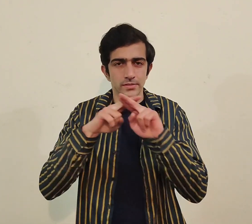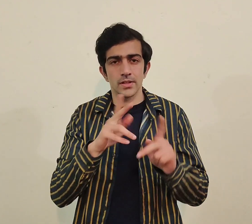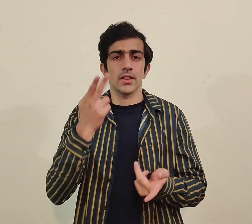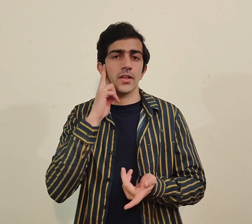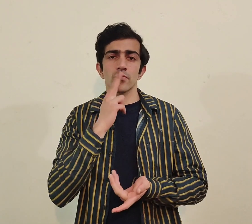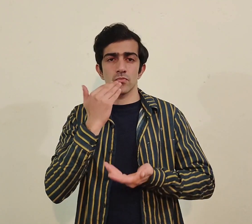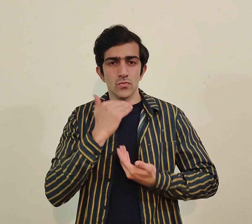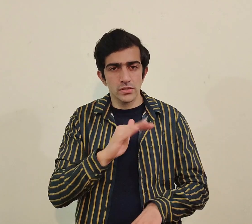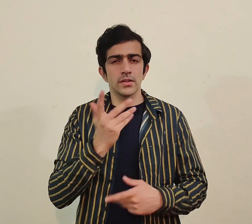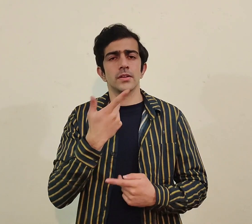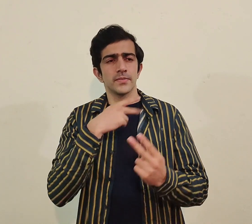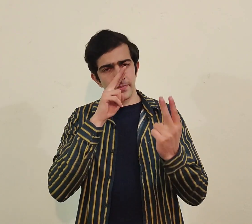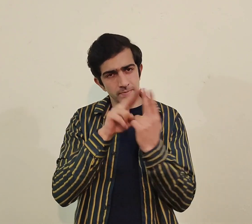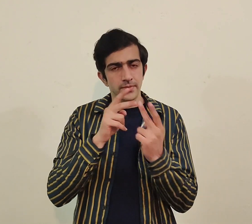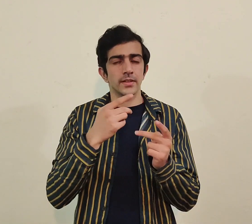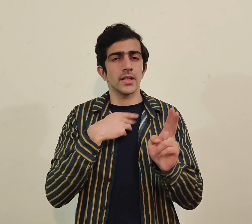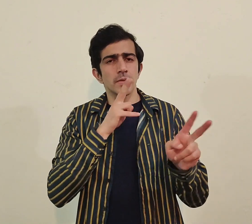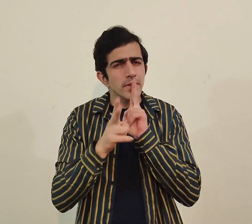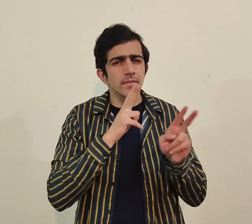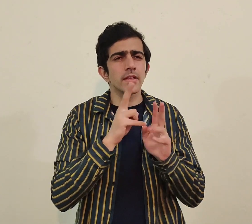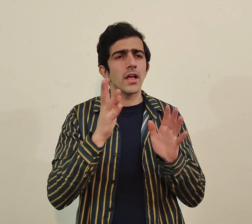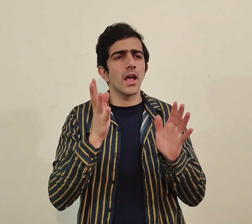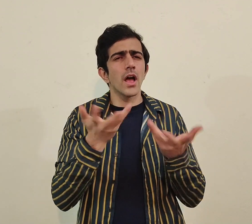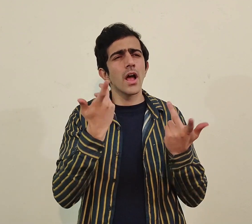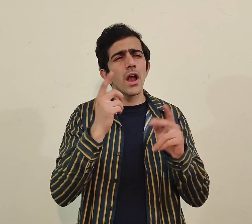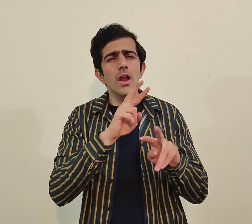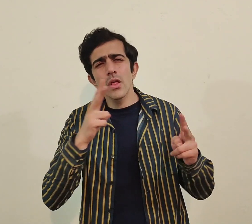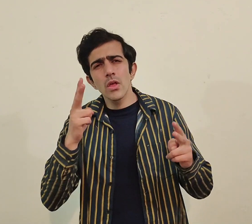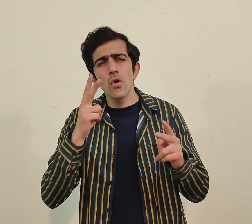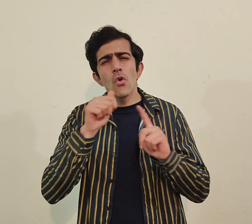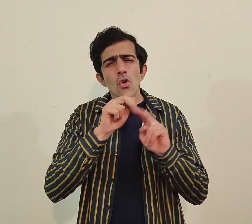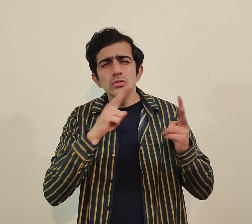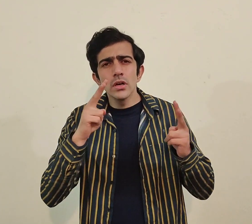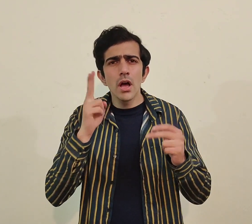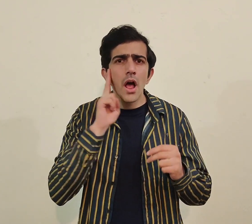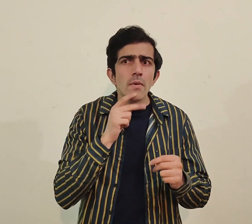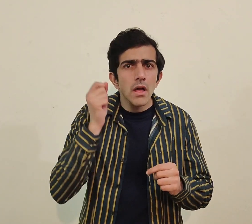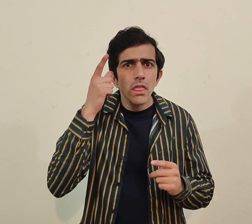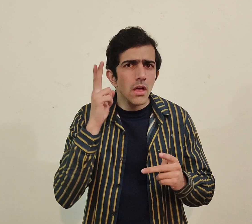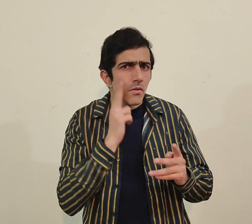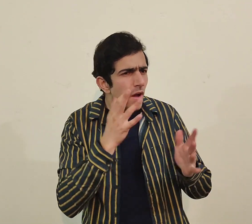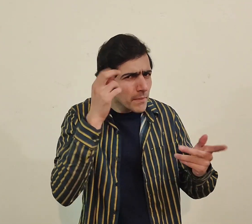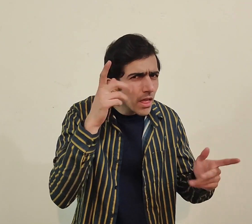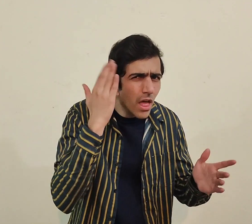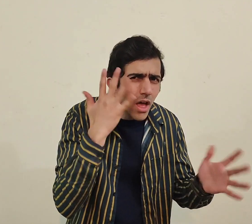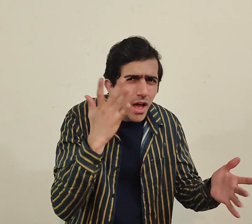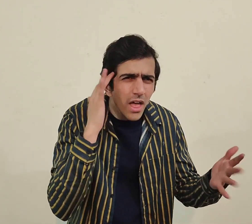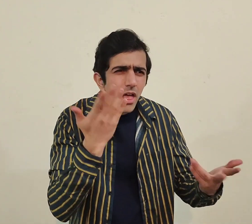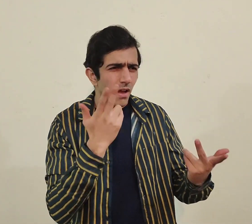example کسی family میں ایک deaf بچہ ہے اور اس کے ساتھ family members communicate کرتے ہیں کوئی بھی ضروری بات اور